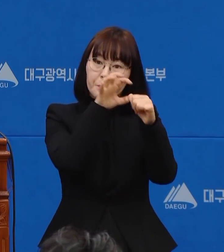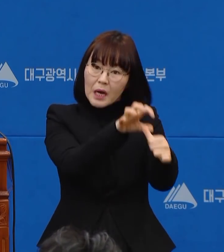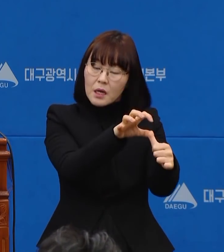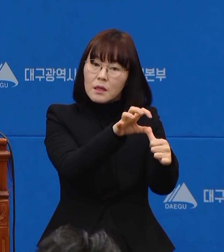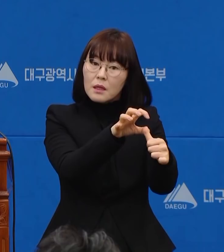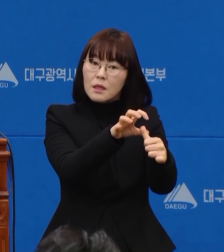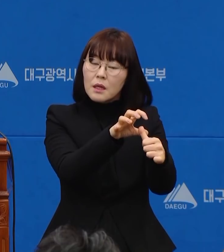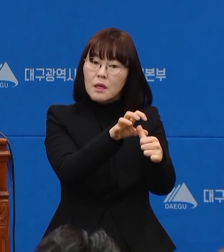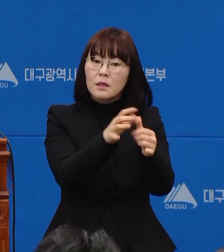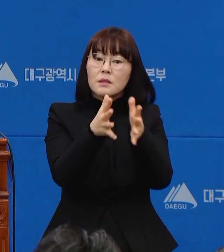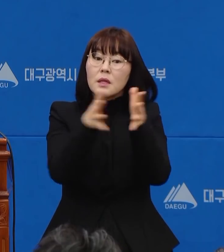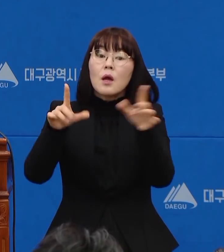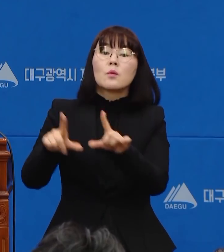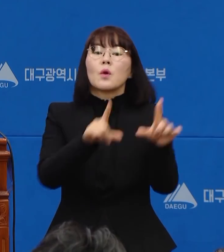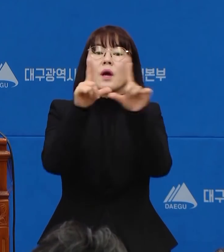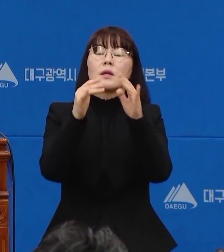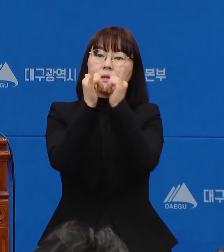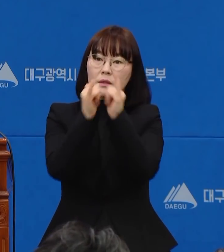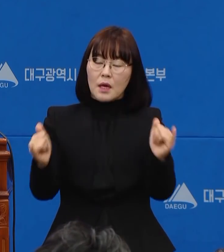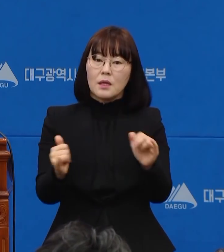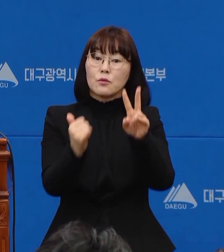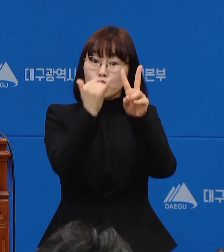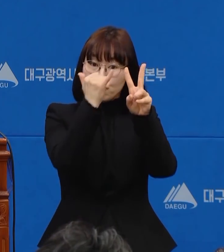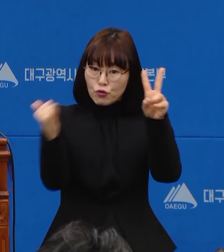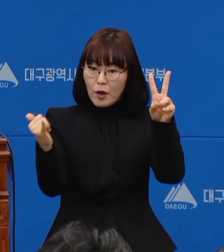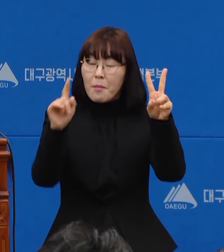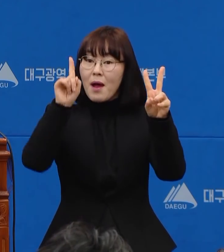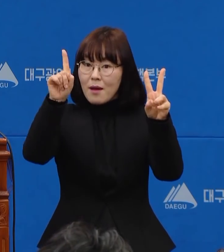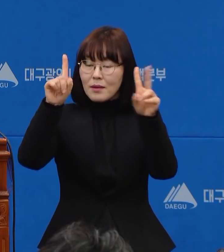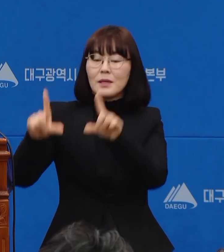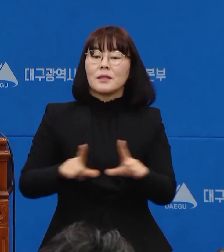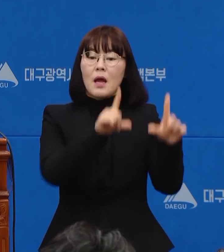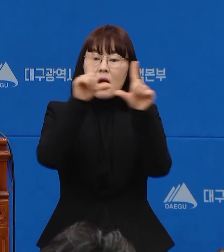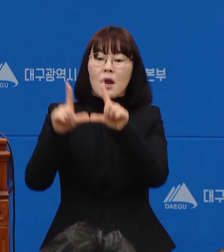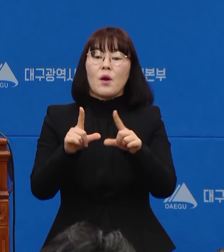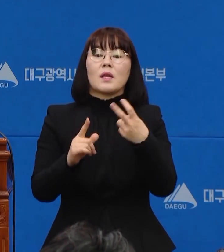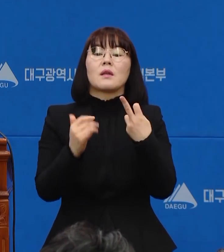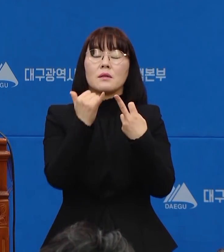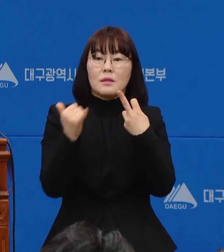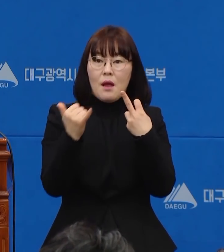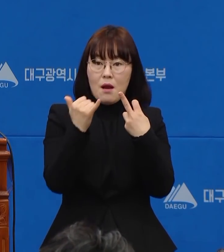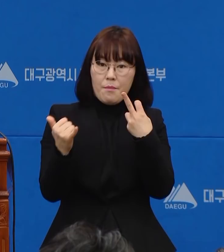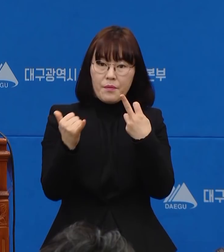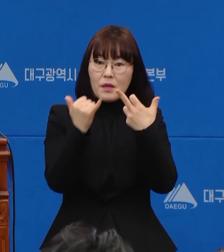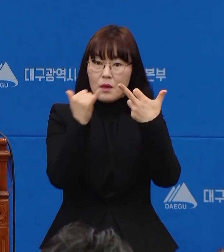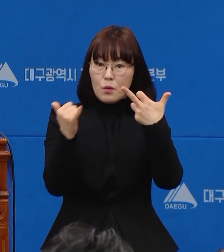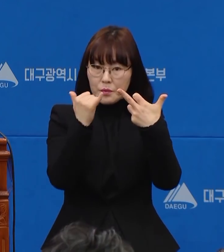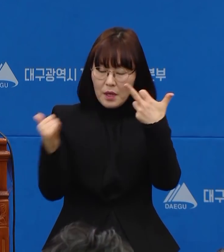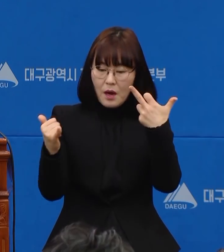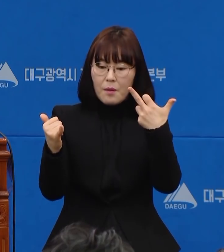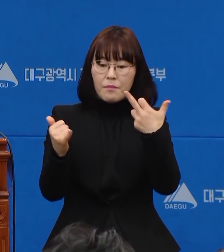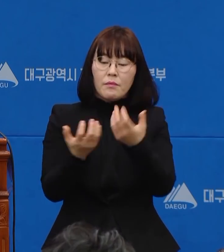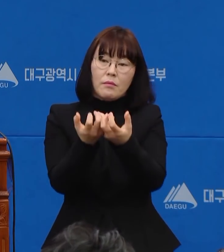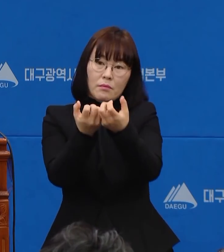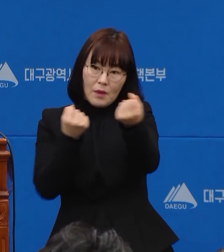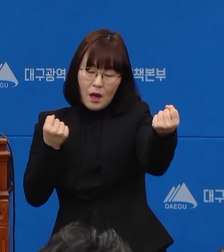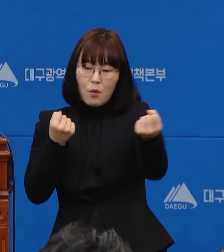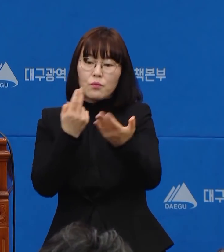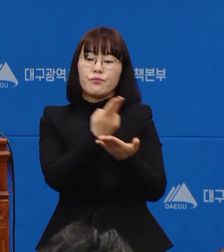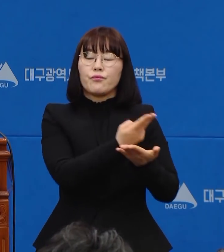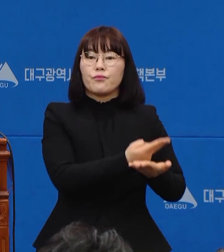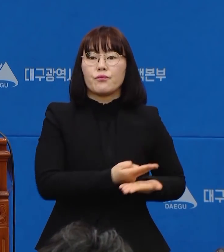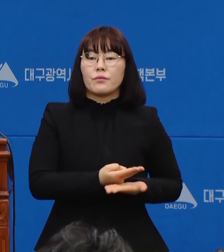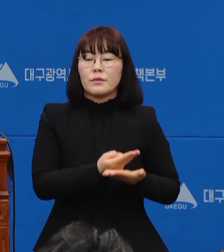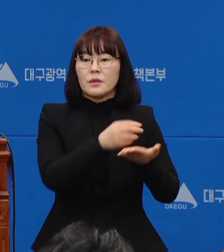입주민 중에 2인 1시를 사용하는 17명에 대해서는 별도의 시설로 이송 조치할